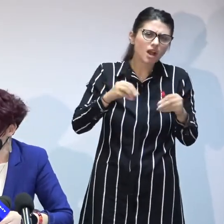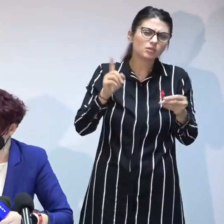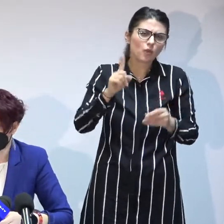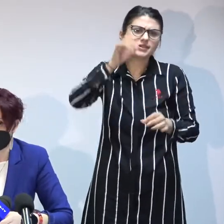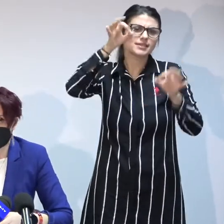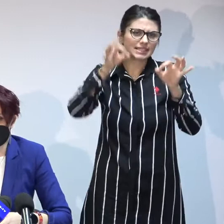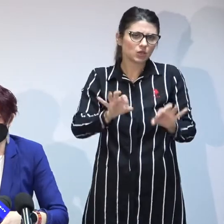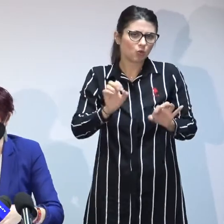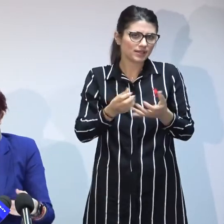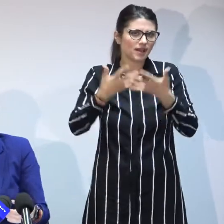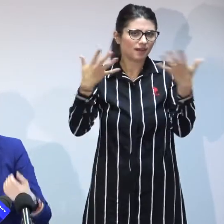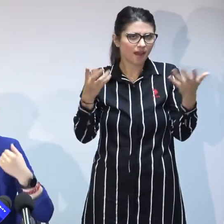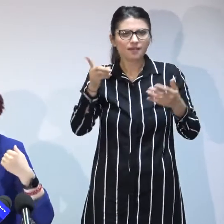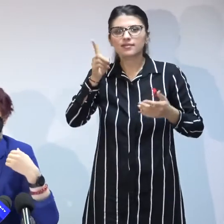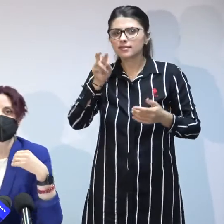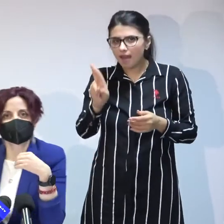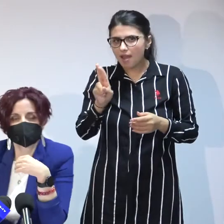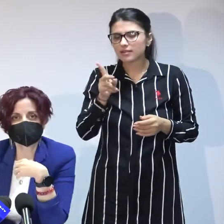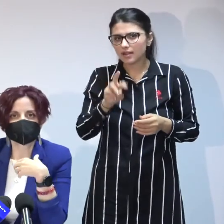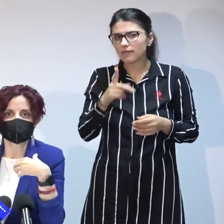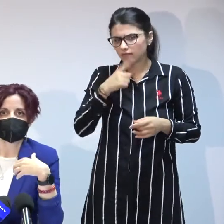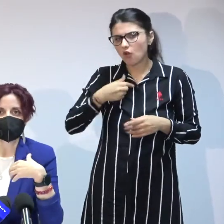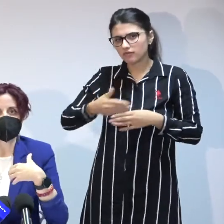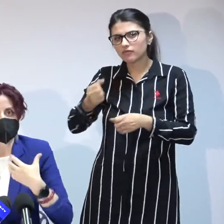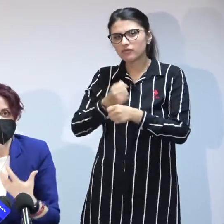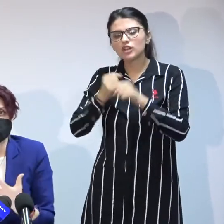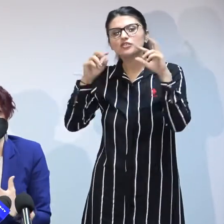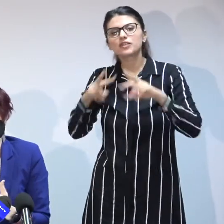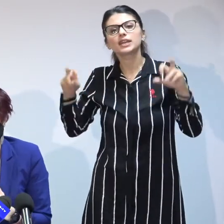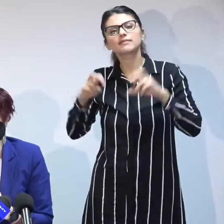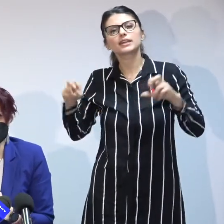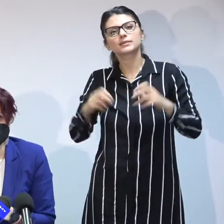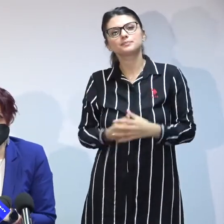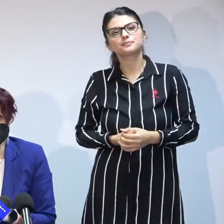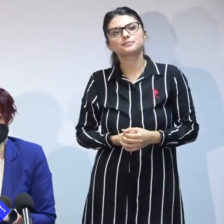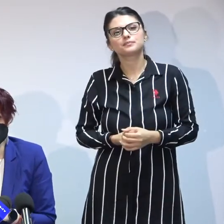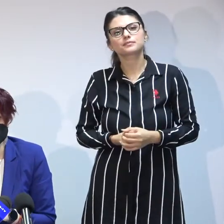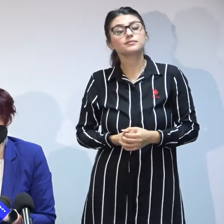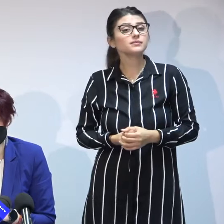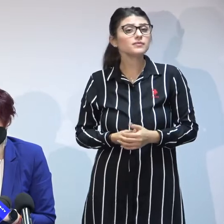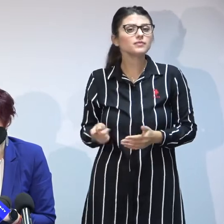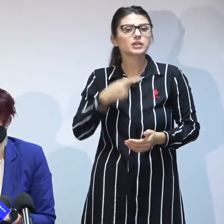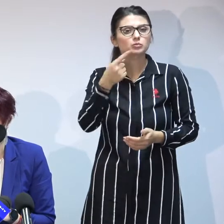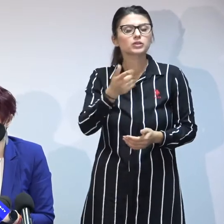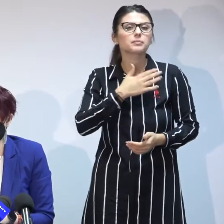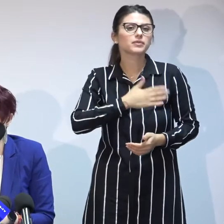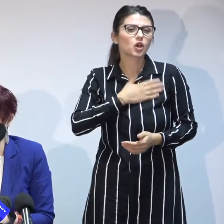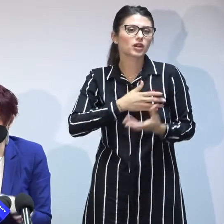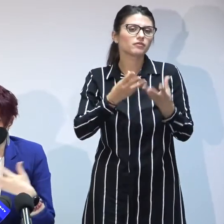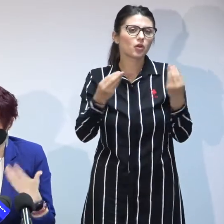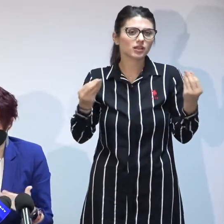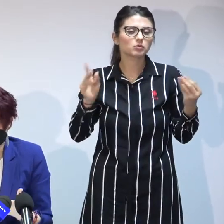verifica așadar înainte de a pentru că noi ne dorim foarte mult să avem și sprijinul mediei